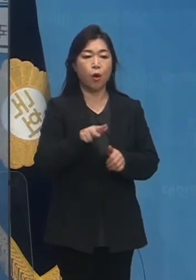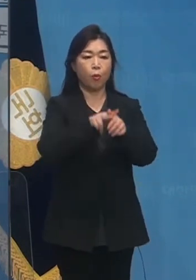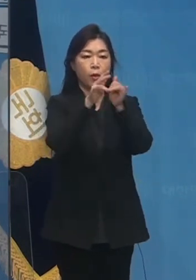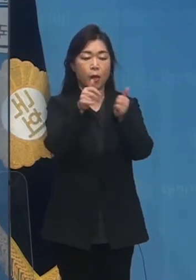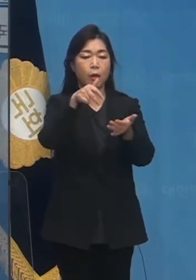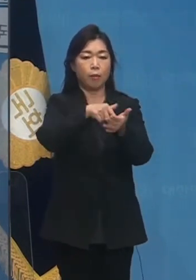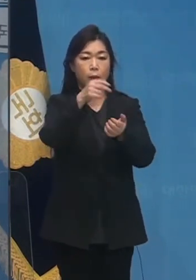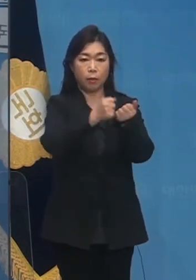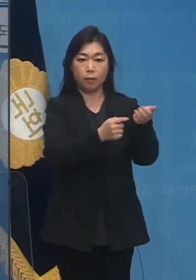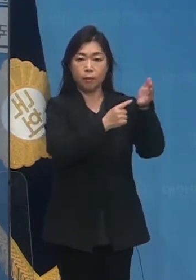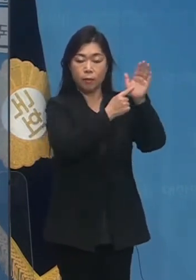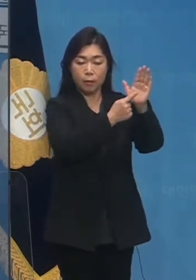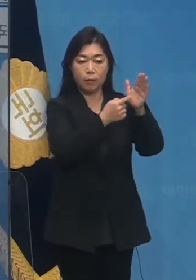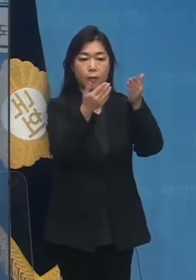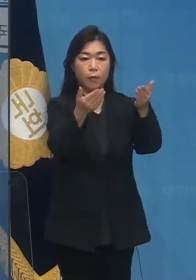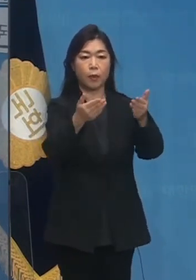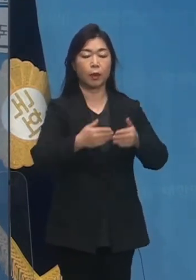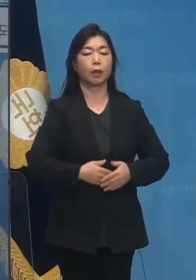밝혀야 됩니다.